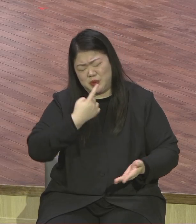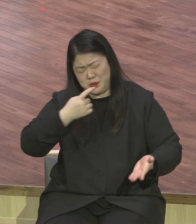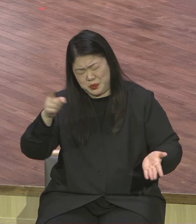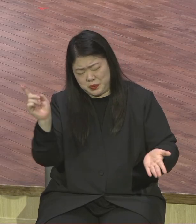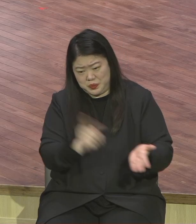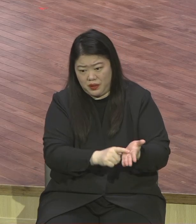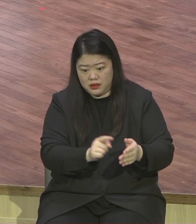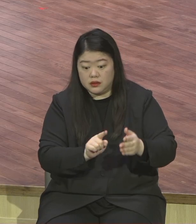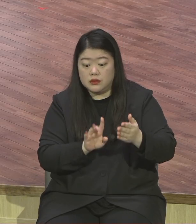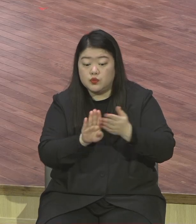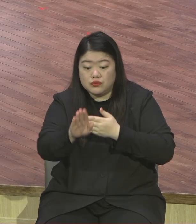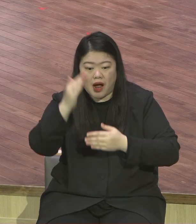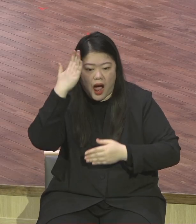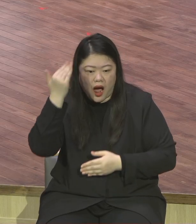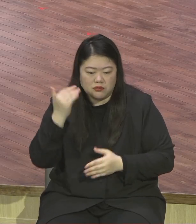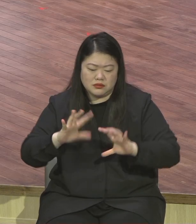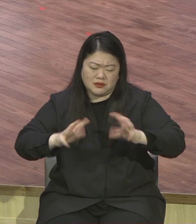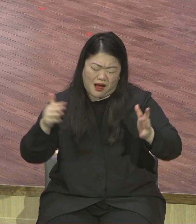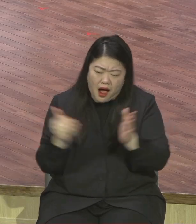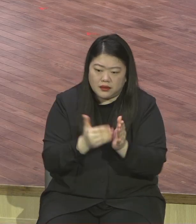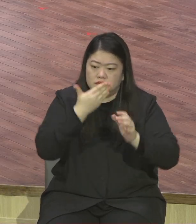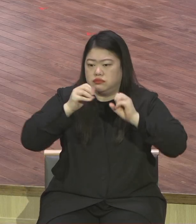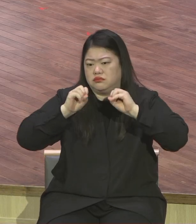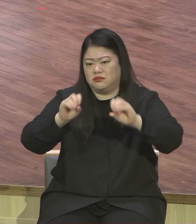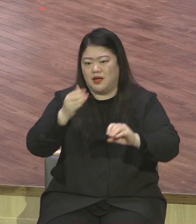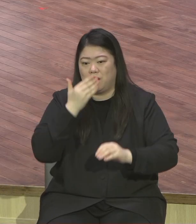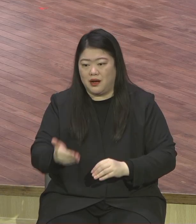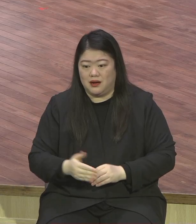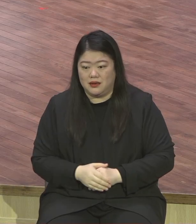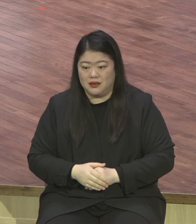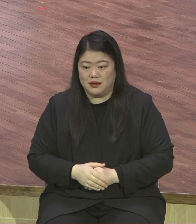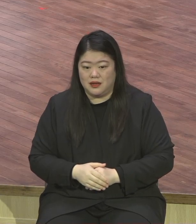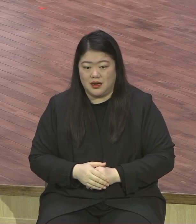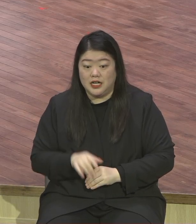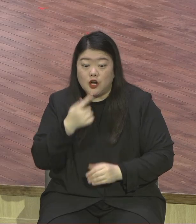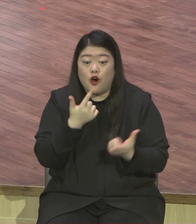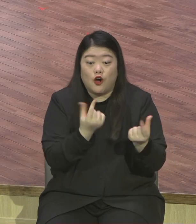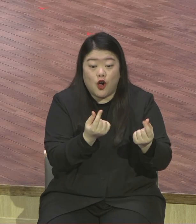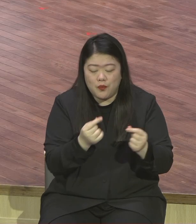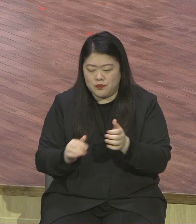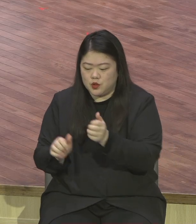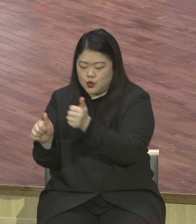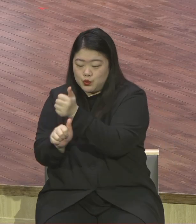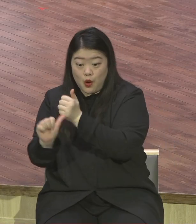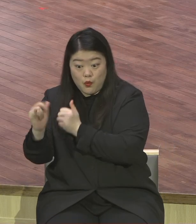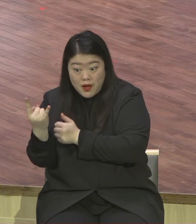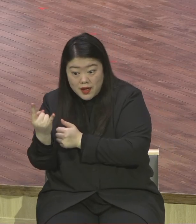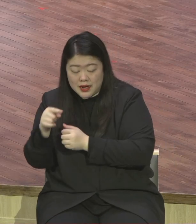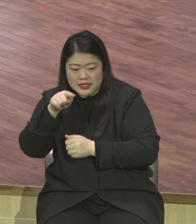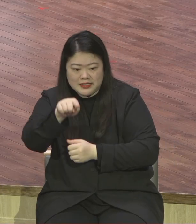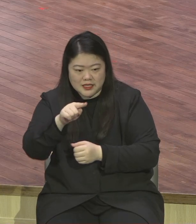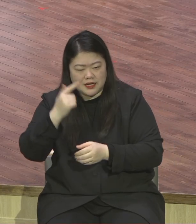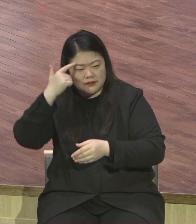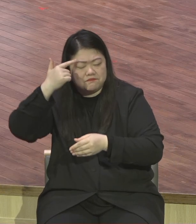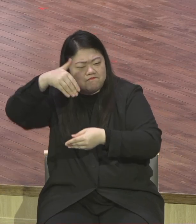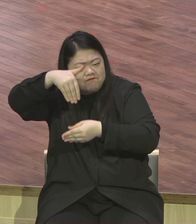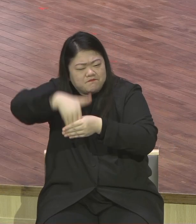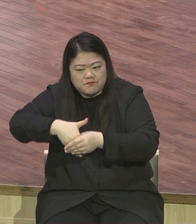그러니까 이렇게 갈 수 있도록 확 비전을 주면서 계속 이끌어 가도록 성교에 대한 뜨거운 가슴 우리 랩노트까지